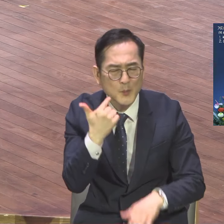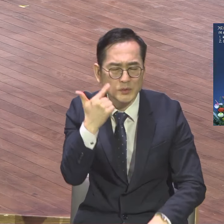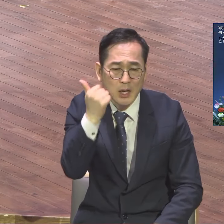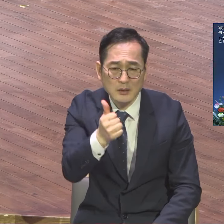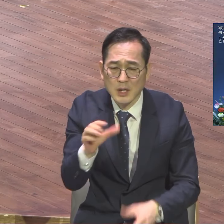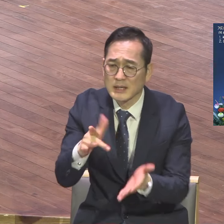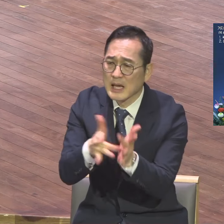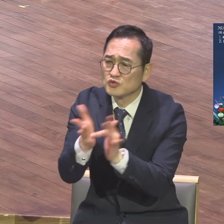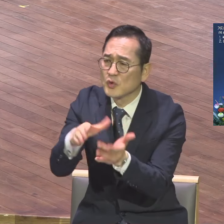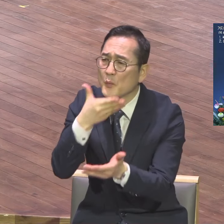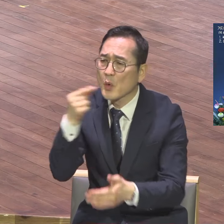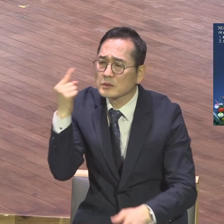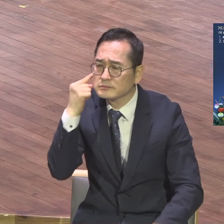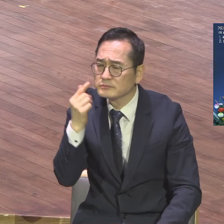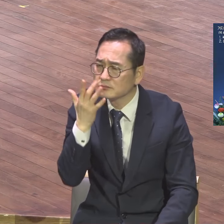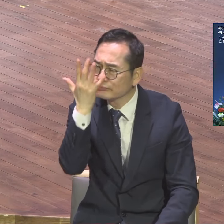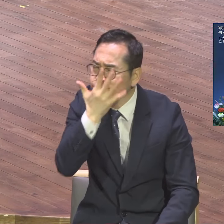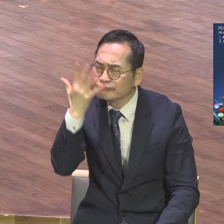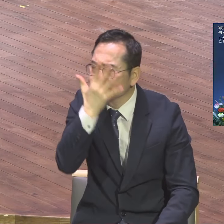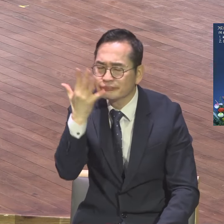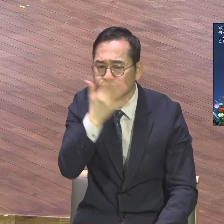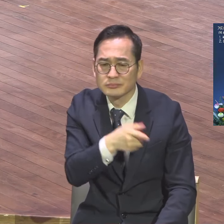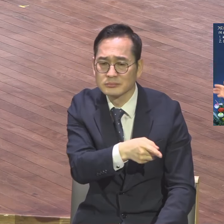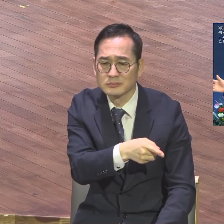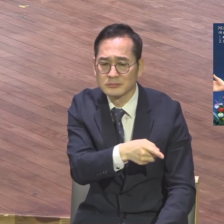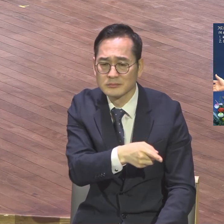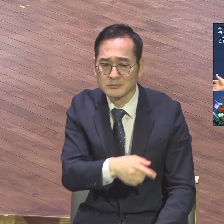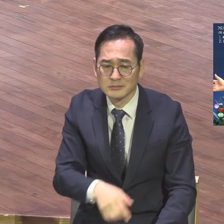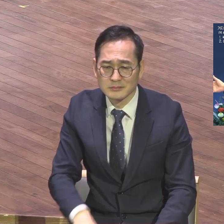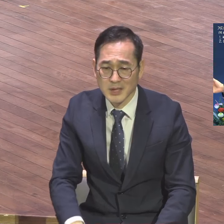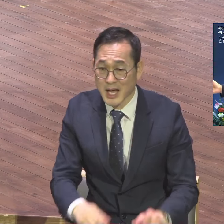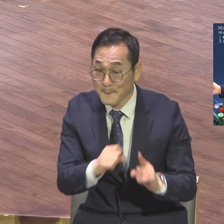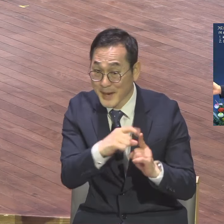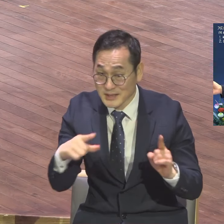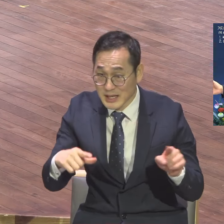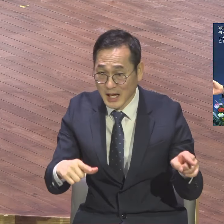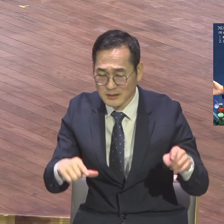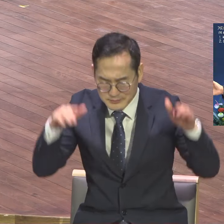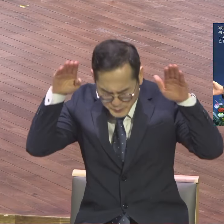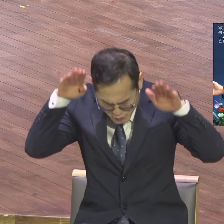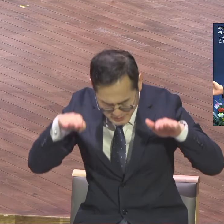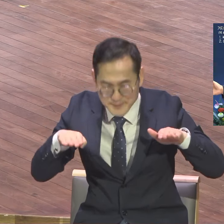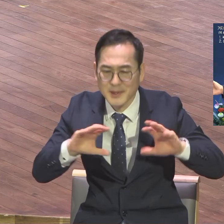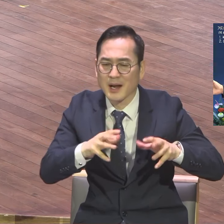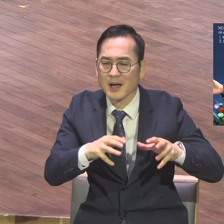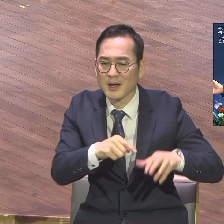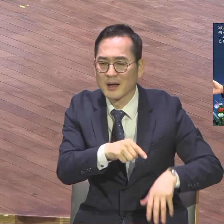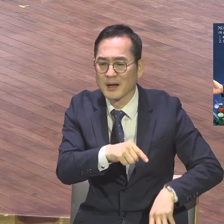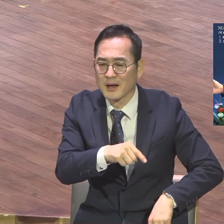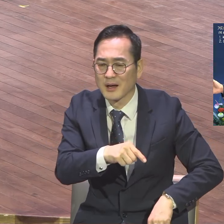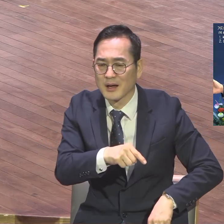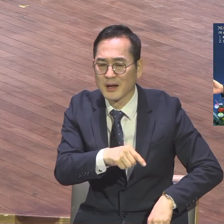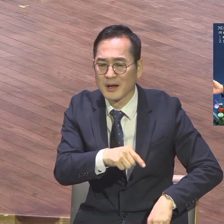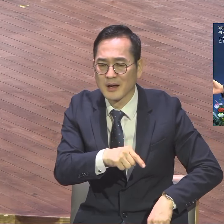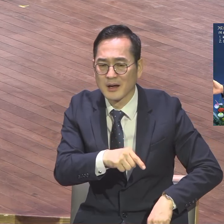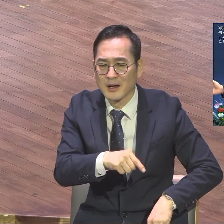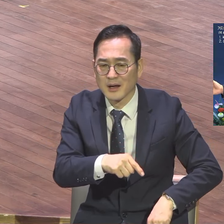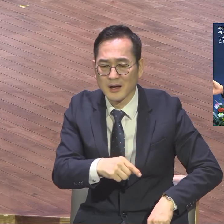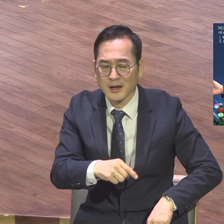이 한의이기 때문에 그러면 저 박수단 모슬림 나라인데 체계 최강대국 모슬림 나라인데